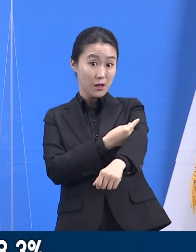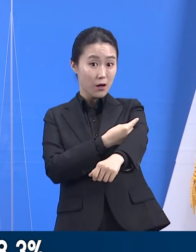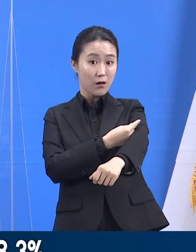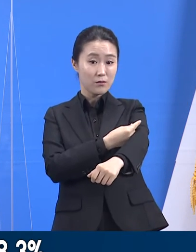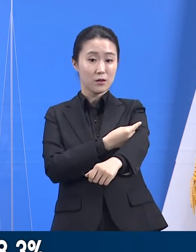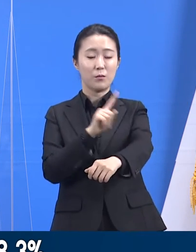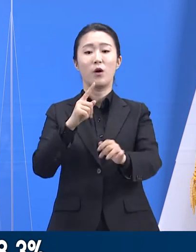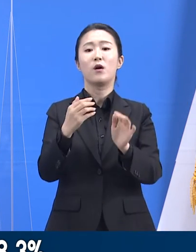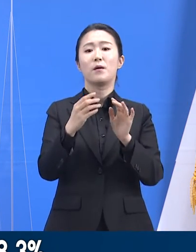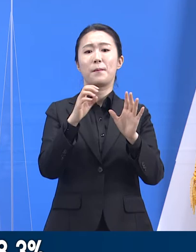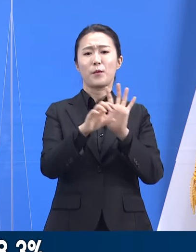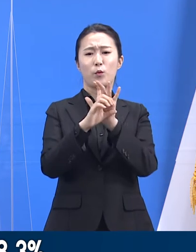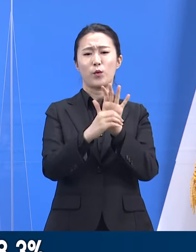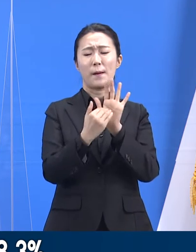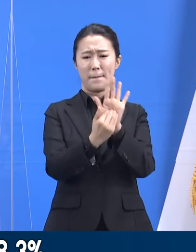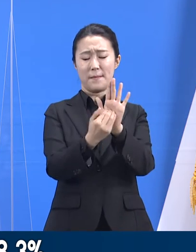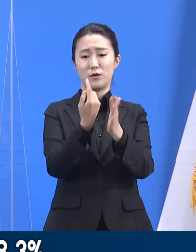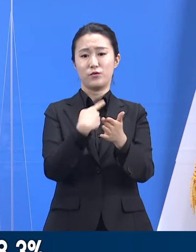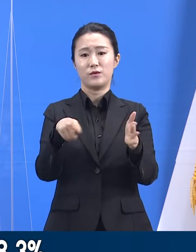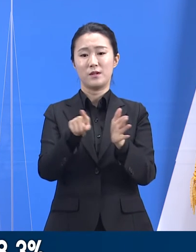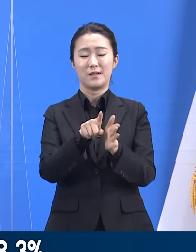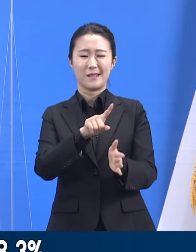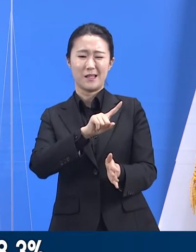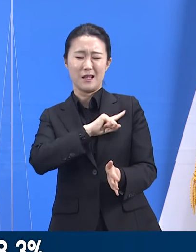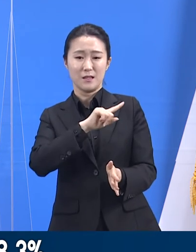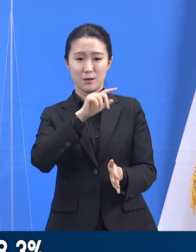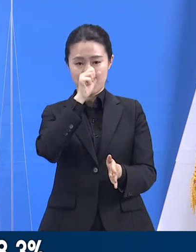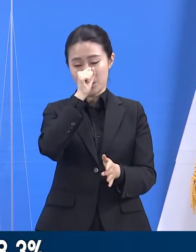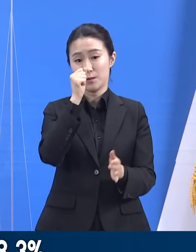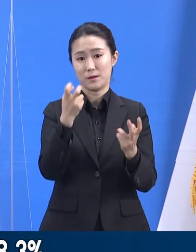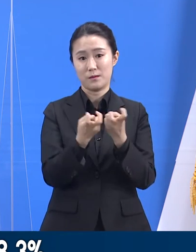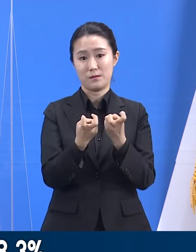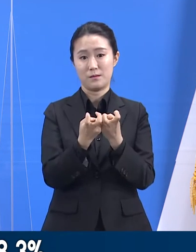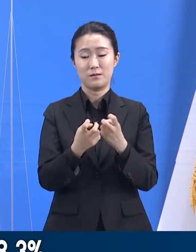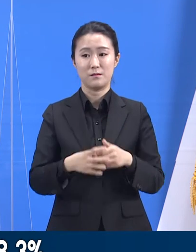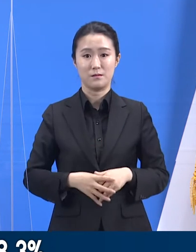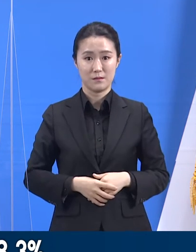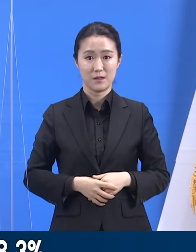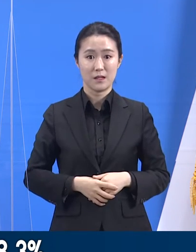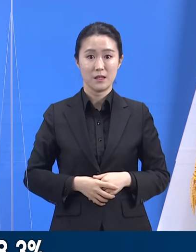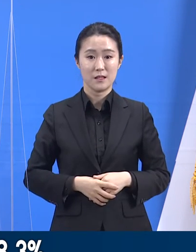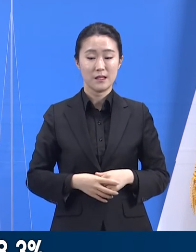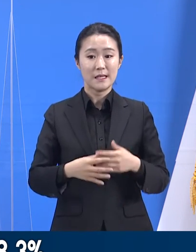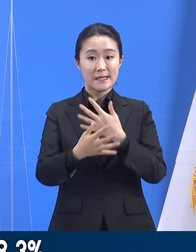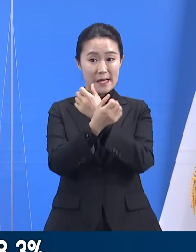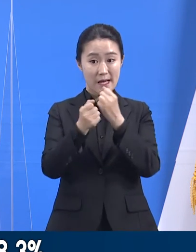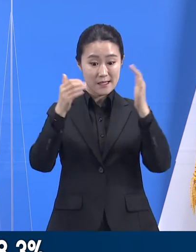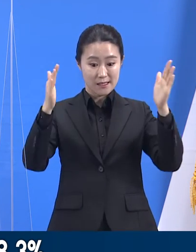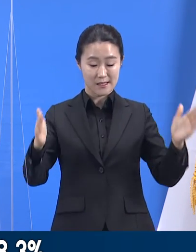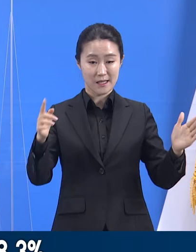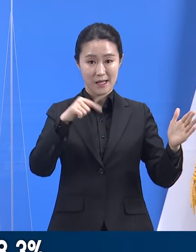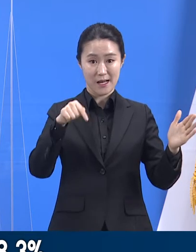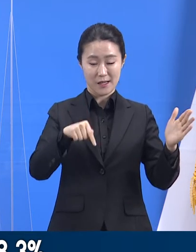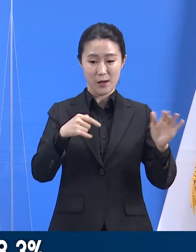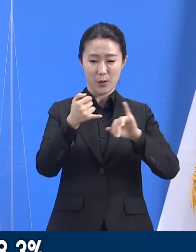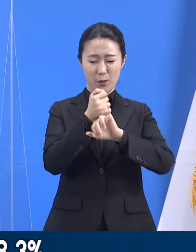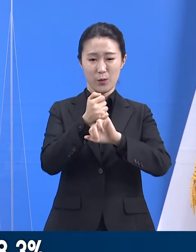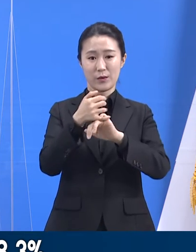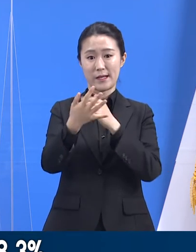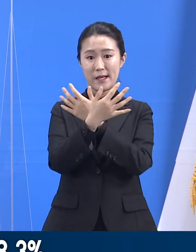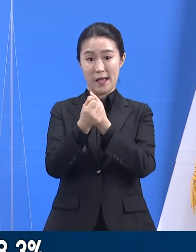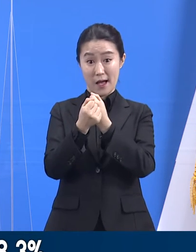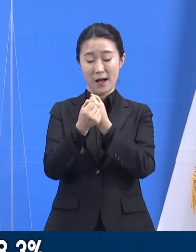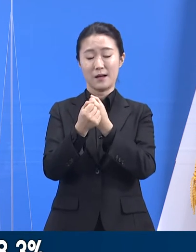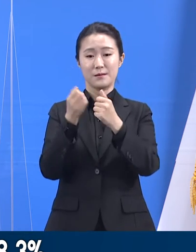접종 대상자에 해당되시는 분들께서는 해당 기간 내에 꼭 예약 등록하셔서 접종받으시기 바랍니다.